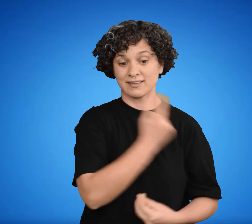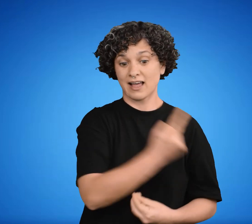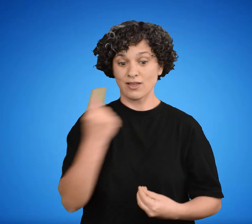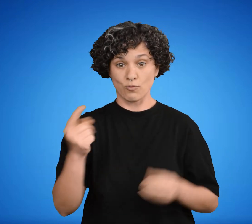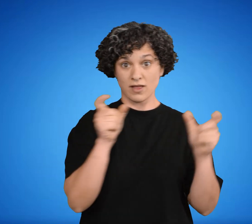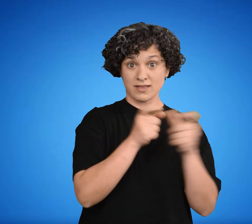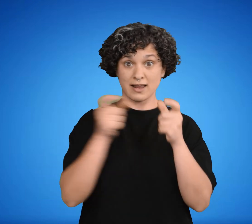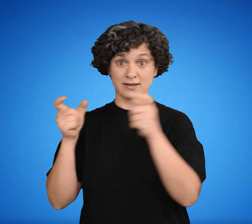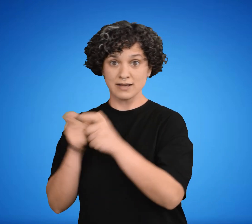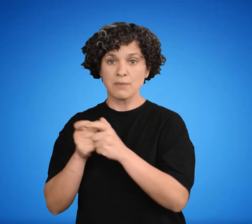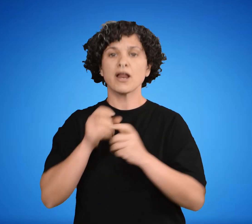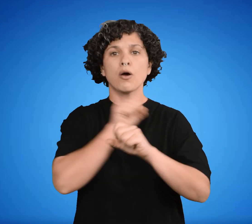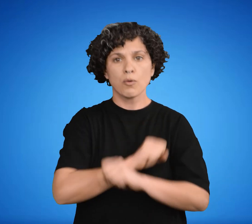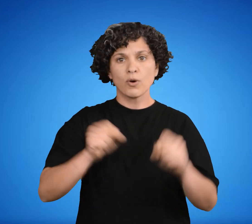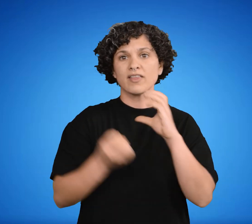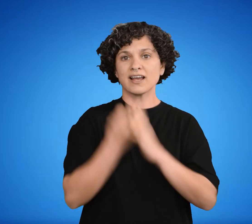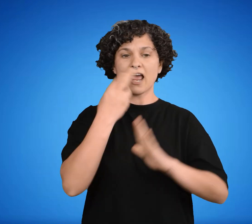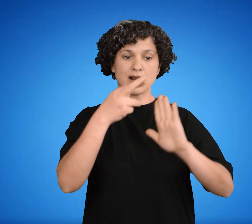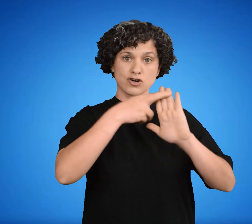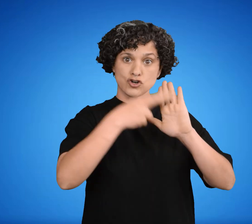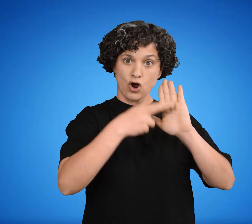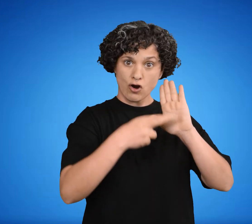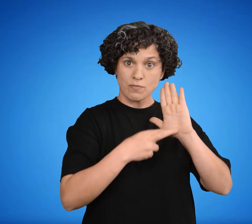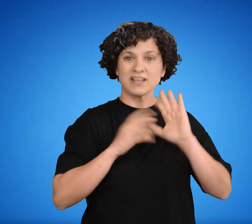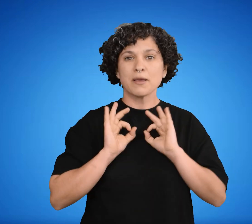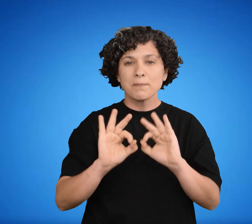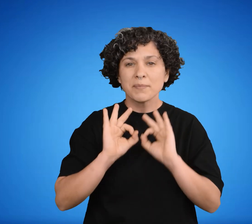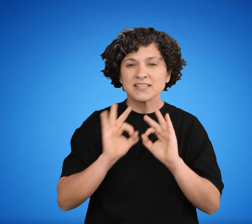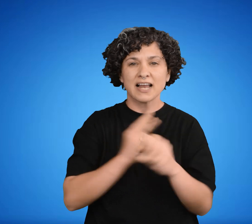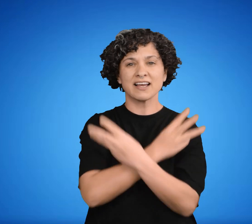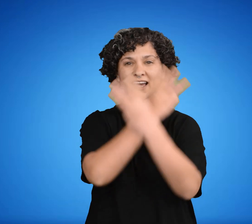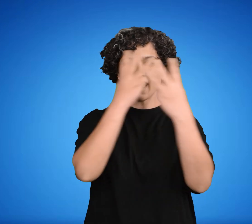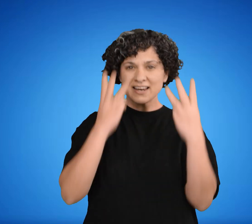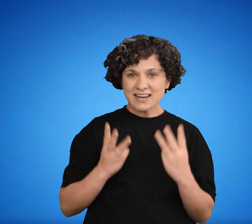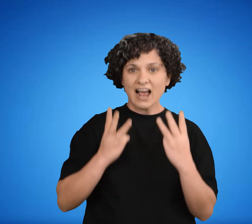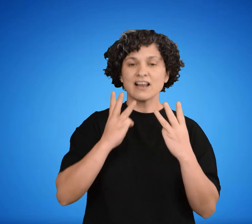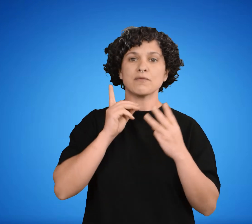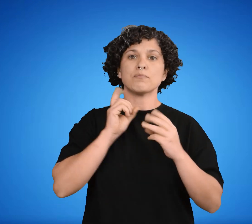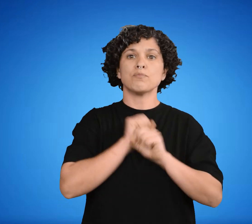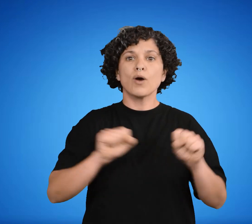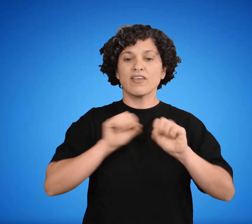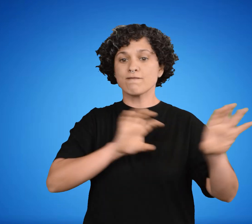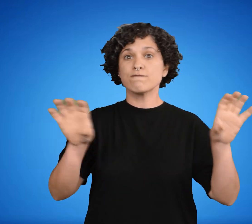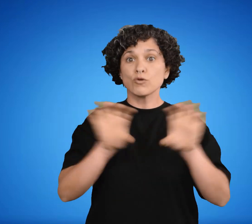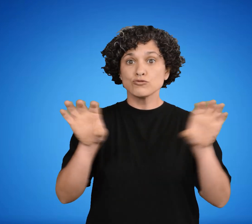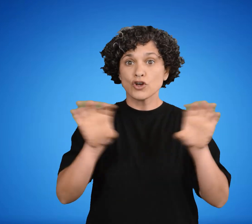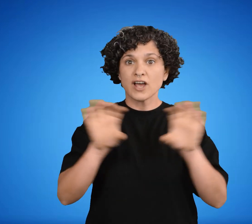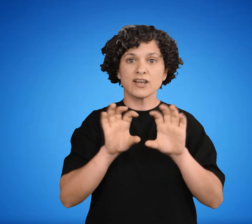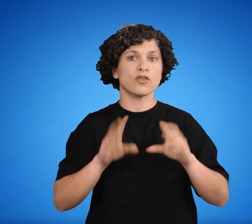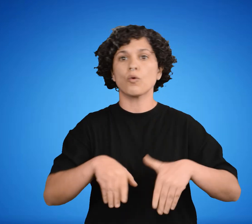Cámara, podrá establecer normas especiales que por su generalidad o naturaleza sean aplicables a los funcionarios de